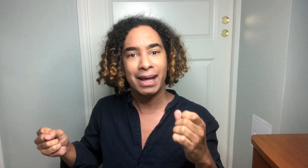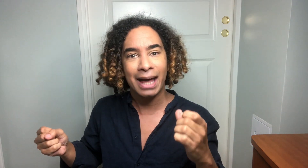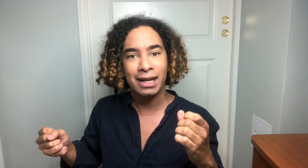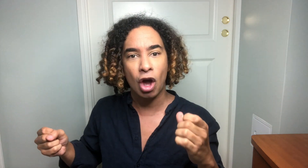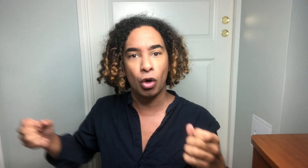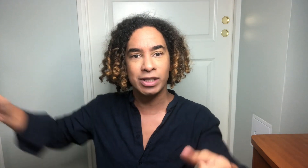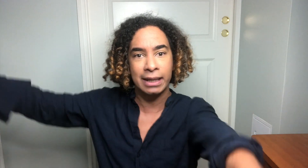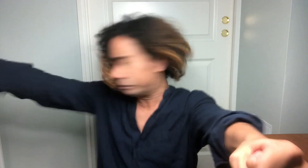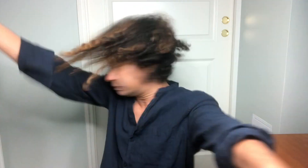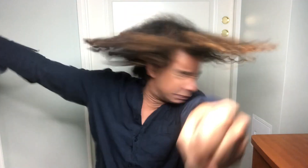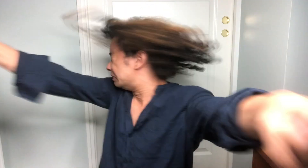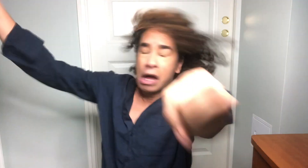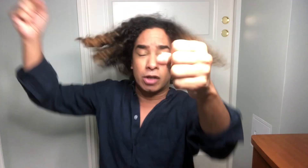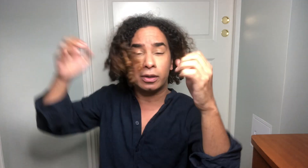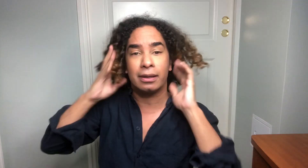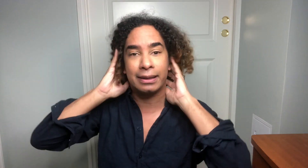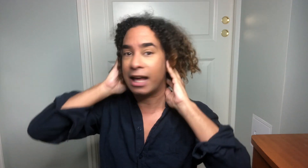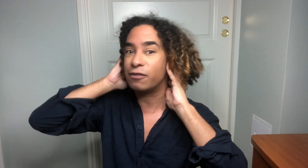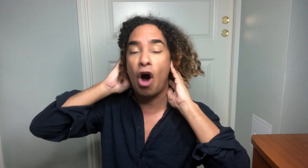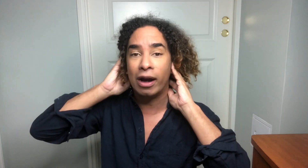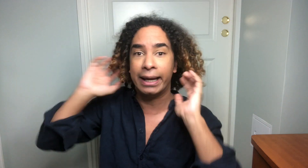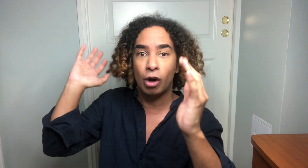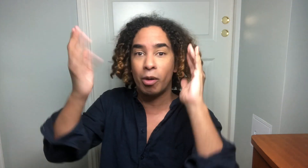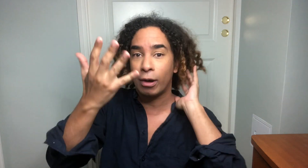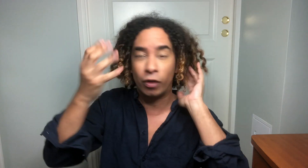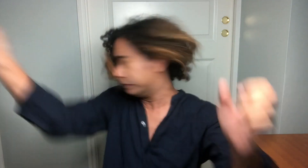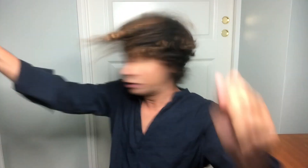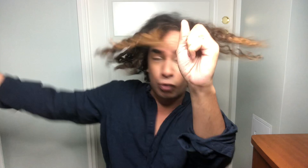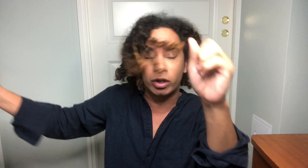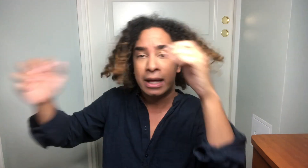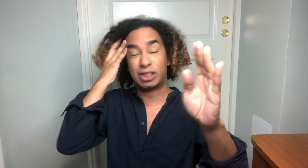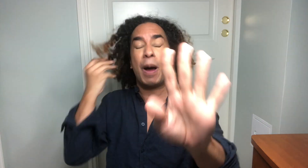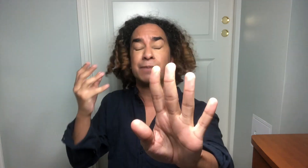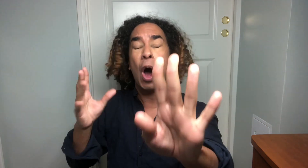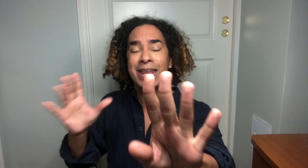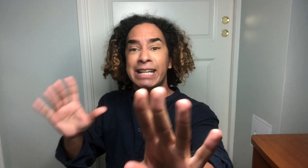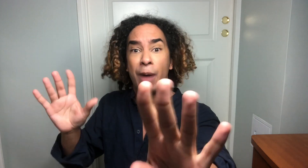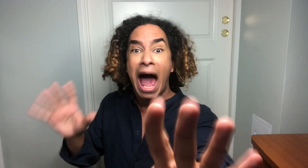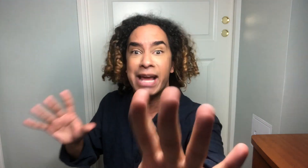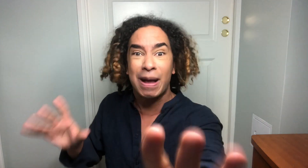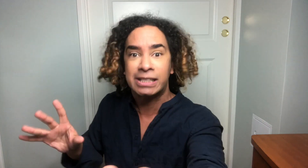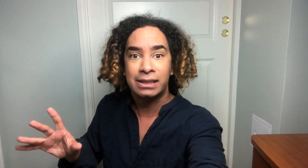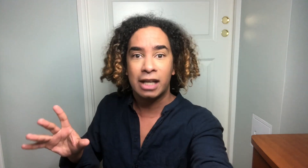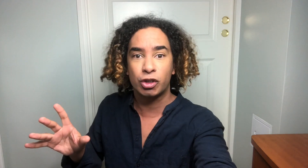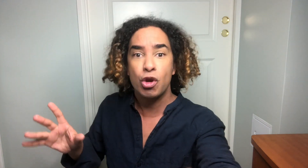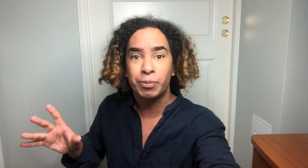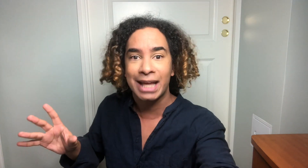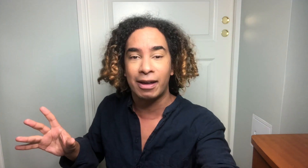men den der tangoen sin den, altså, det er farlig å bevege hodet så fort. Pass da, Rik Pei! Pass! Jeg satte og ropte til TV-en.